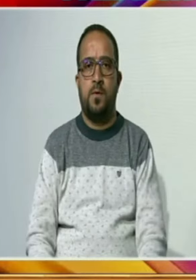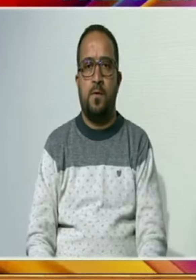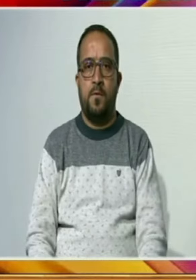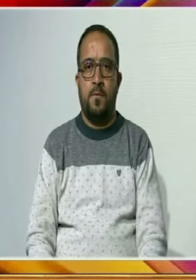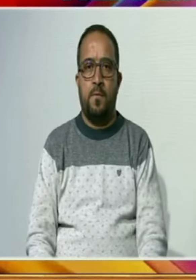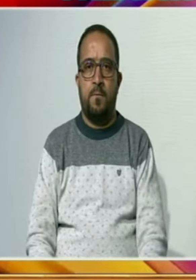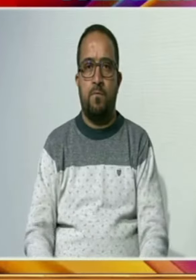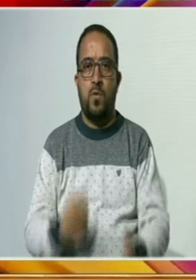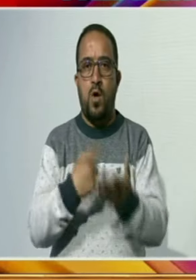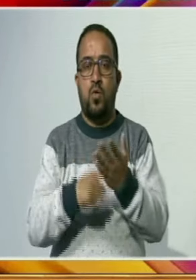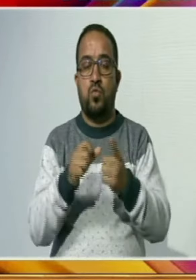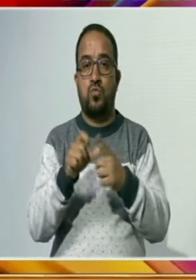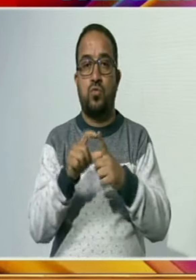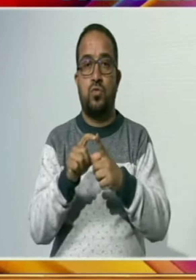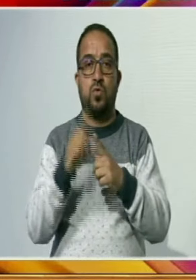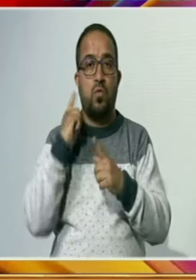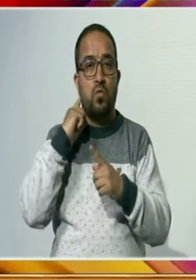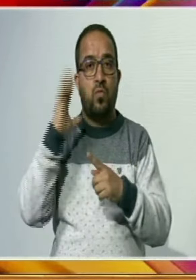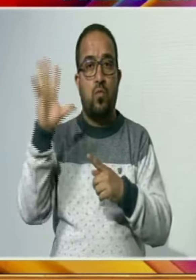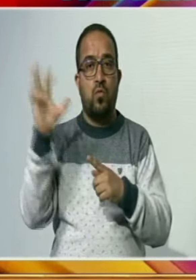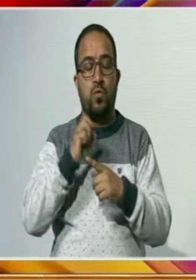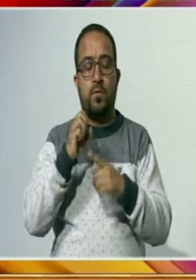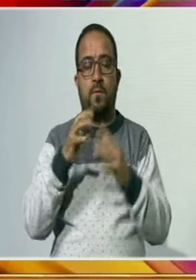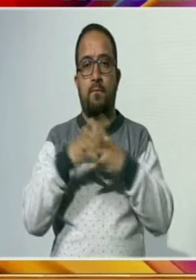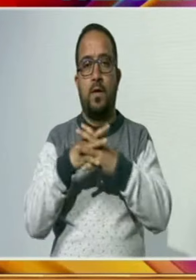موسم کی جانکاری حاصل کریں